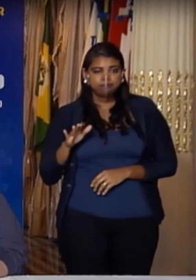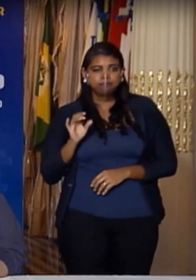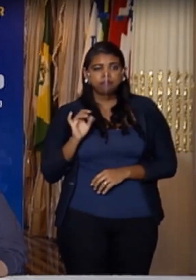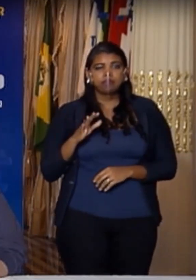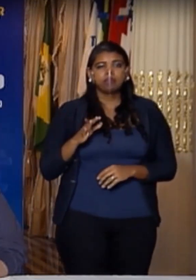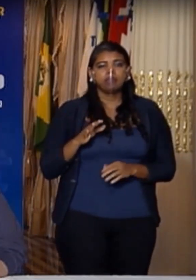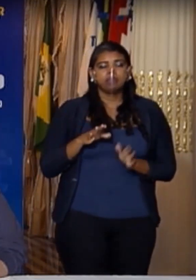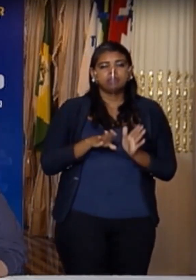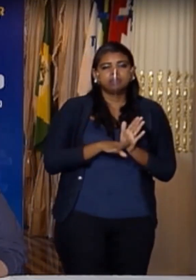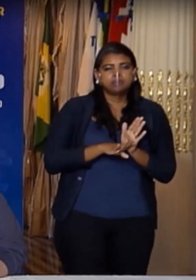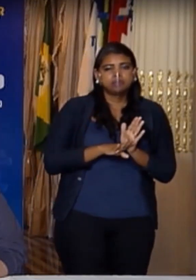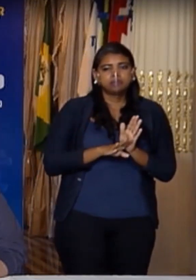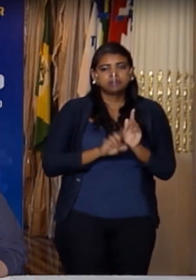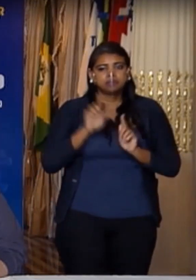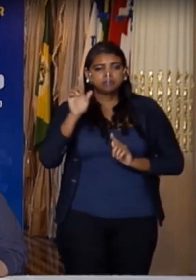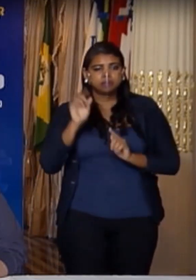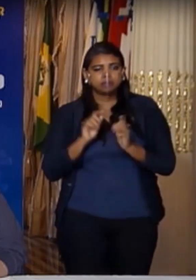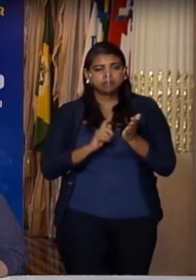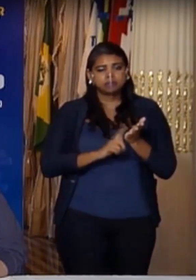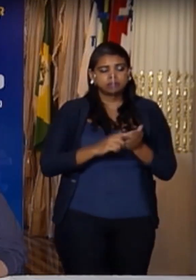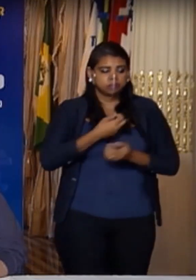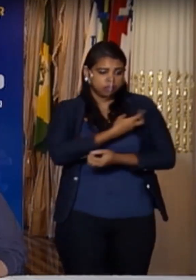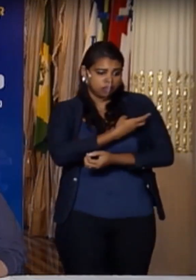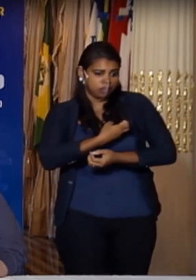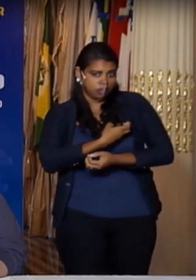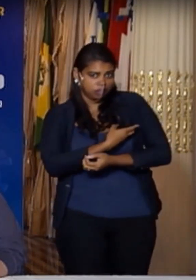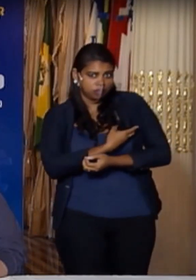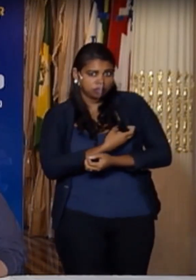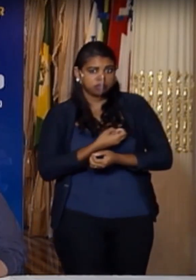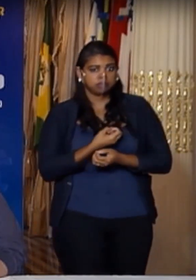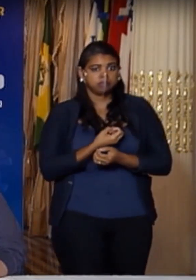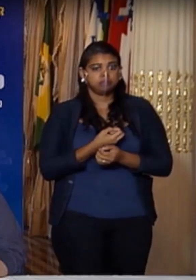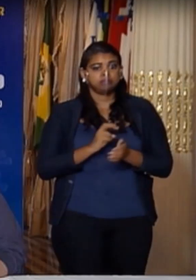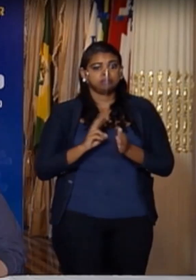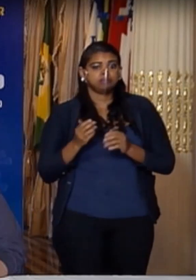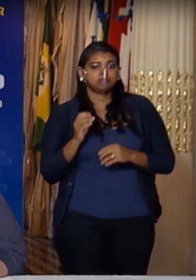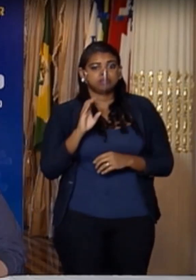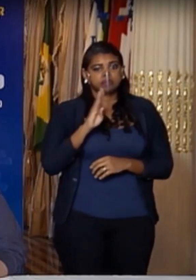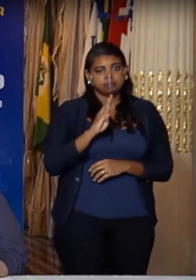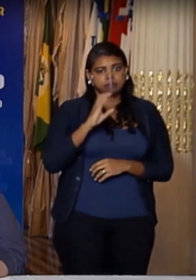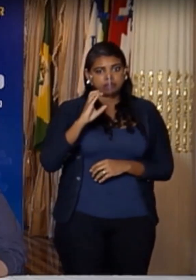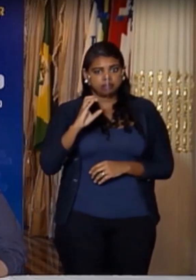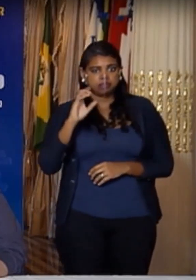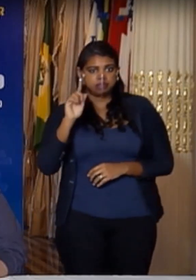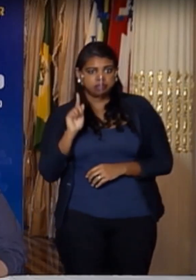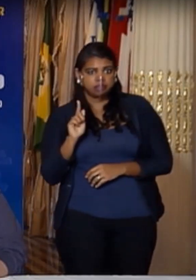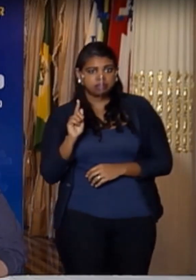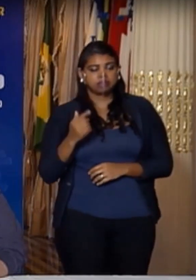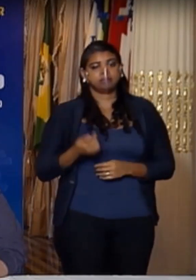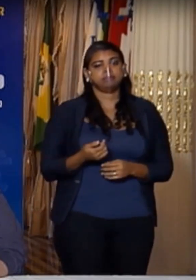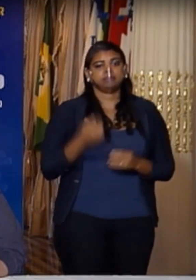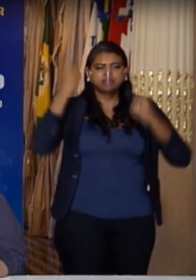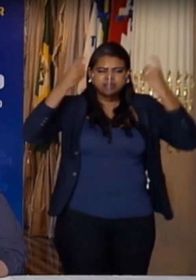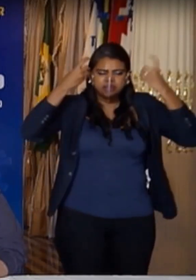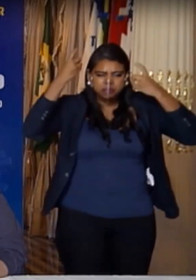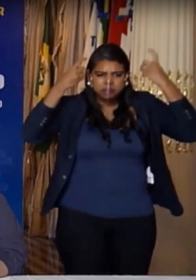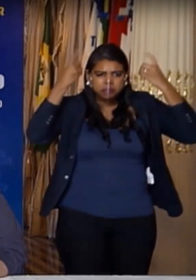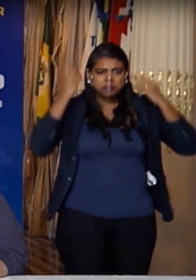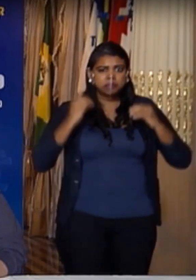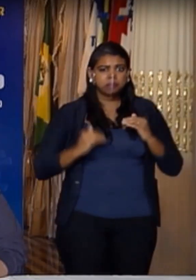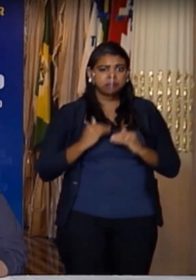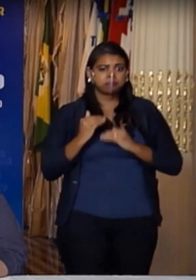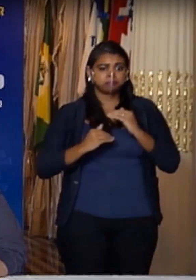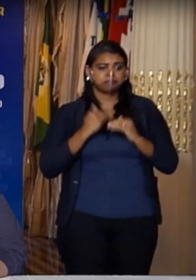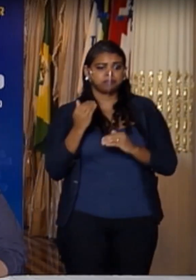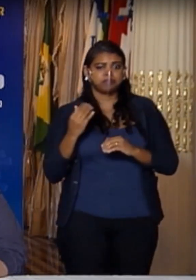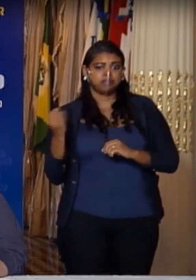atingimos a meta de cobertura para as vacinas tríplice viral e BCG. Estamos muito preocupados porque, devido